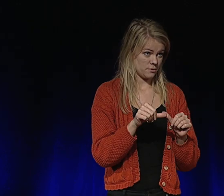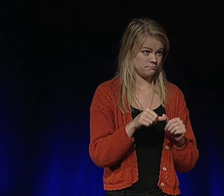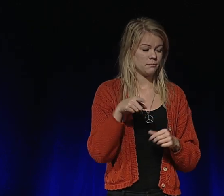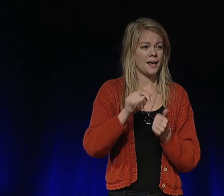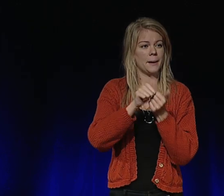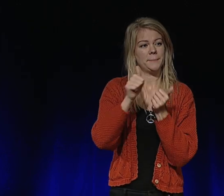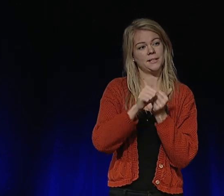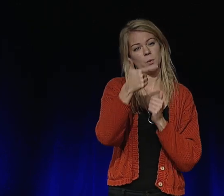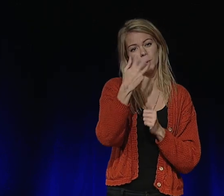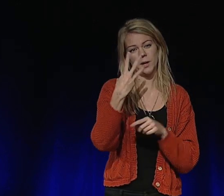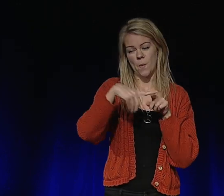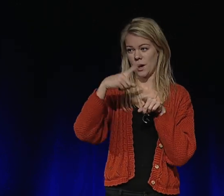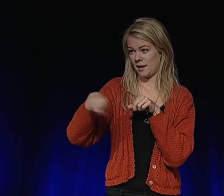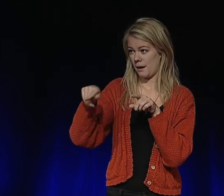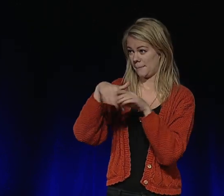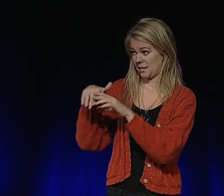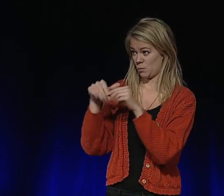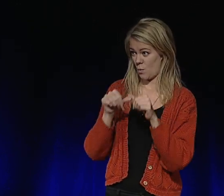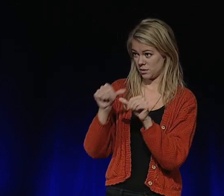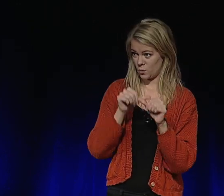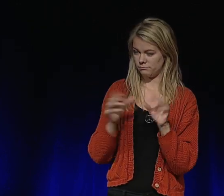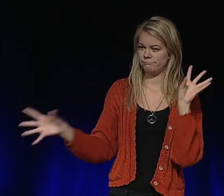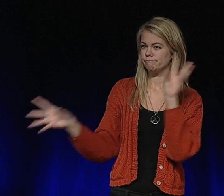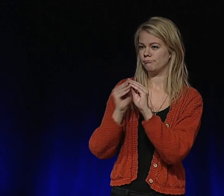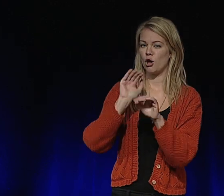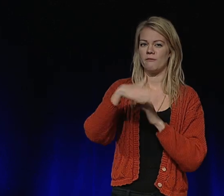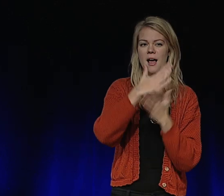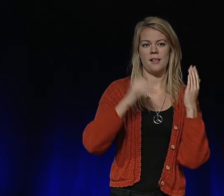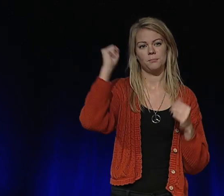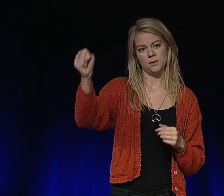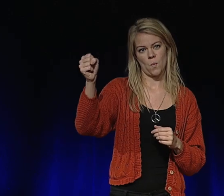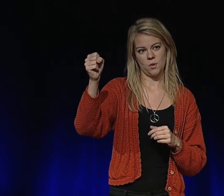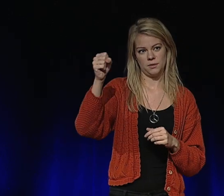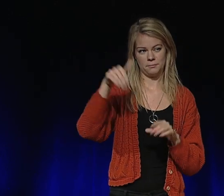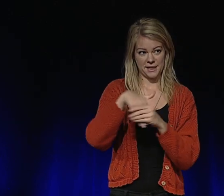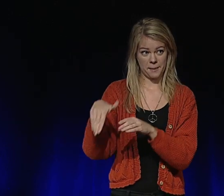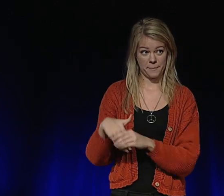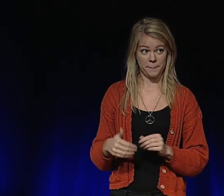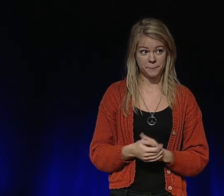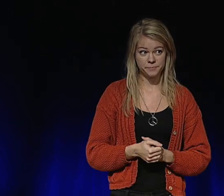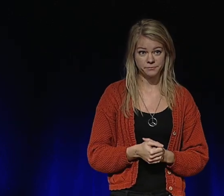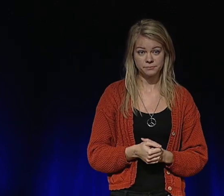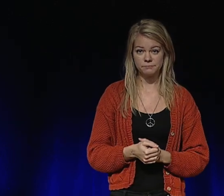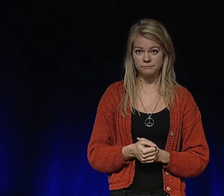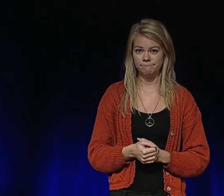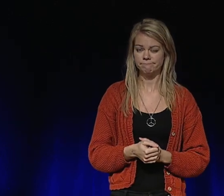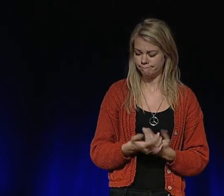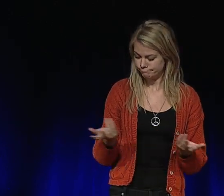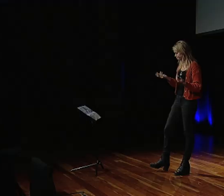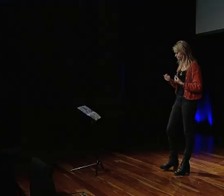ungdomsorganisationer som representerar 73 medlemsorganisationer med totalt över en halv miljon medlemmar.